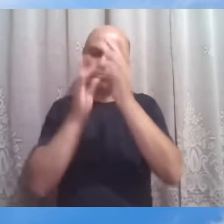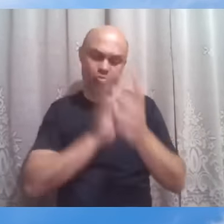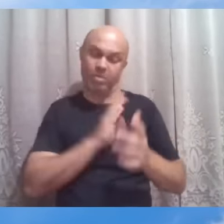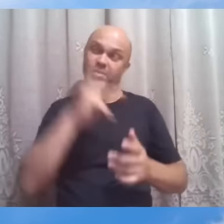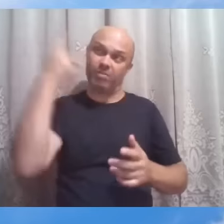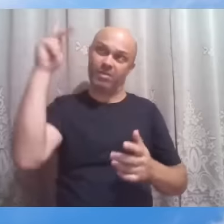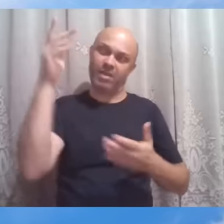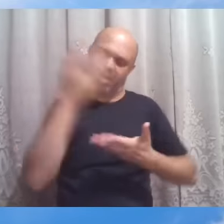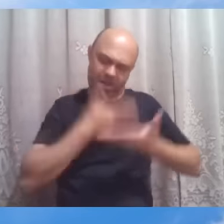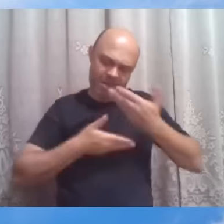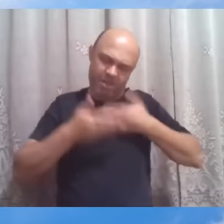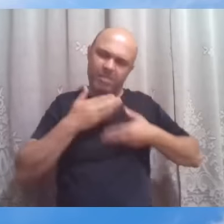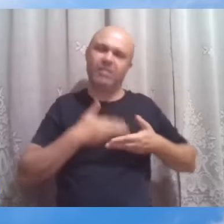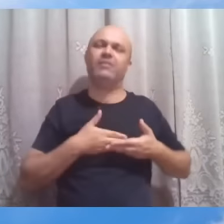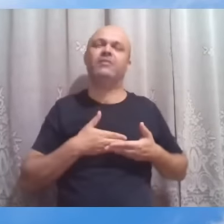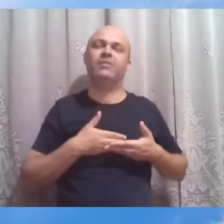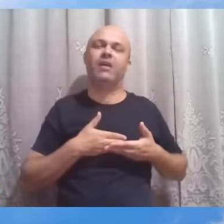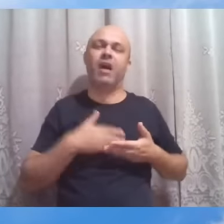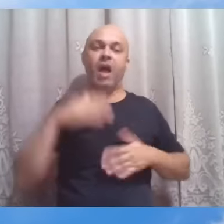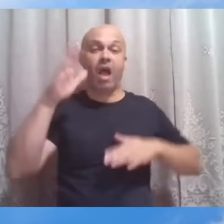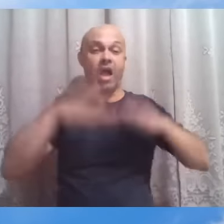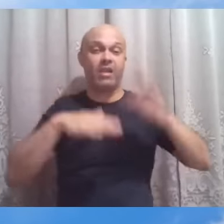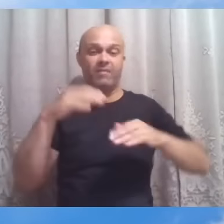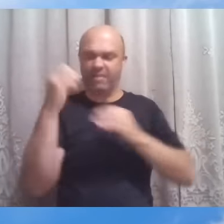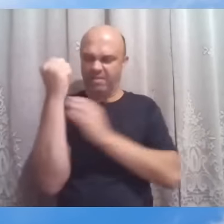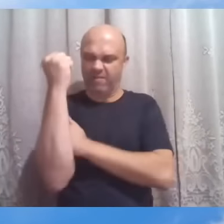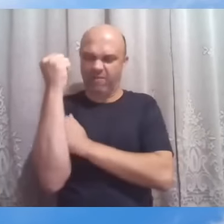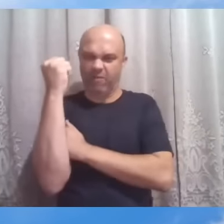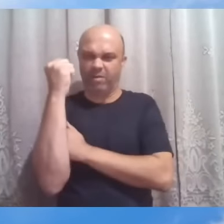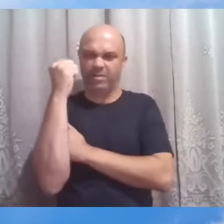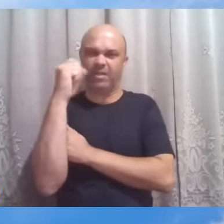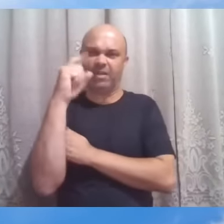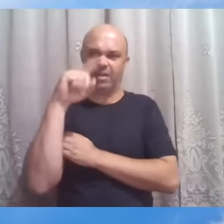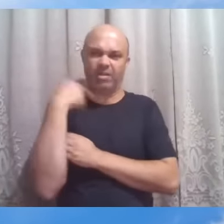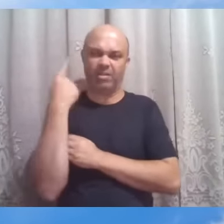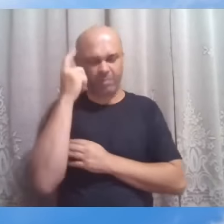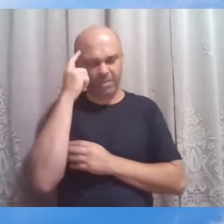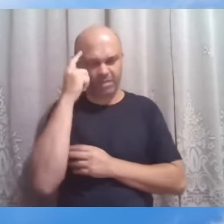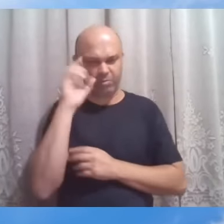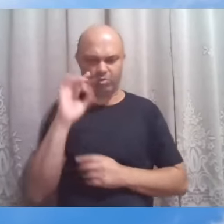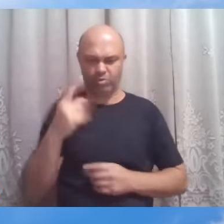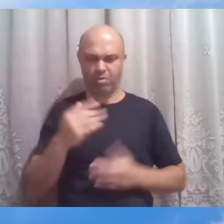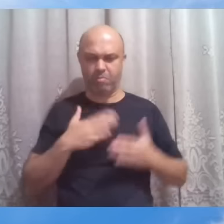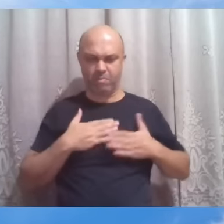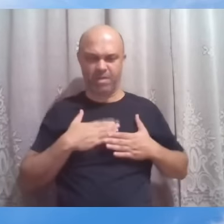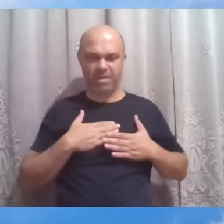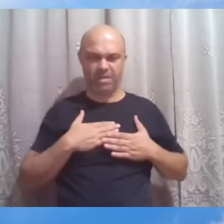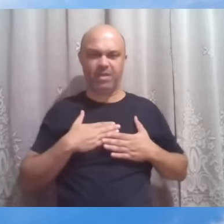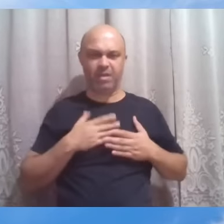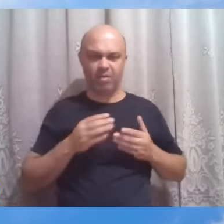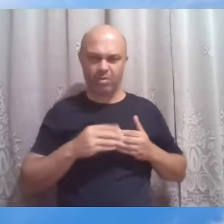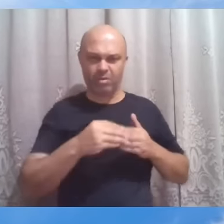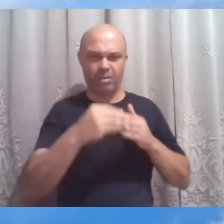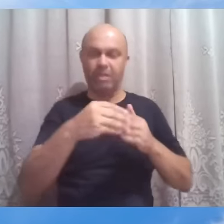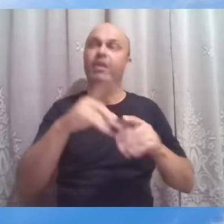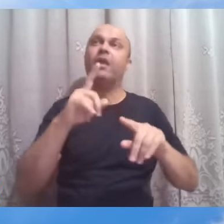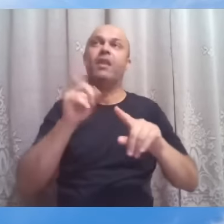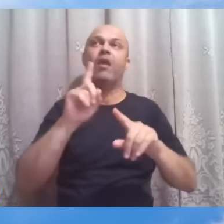A força que às vezes julgamos só nossa para seguir é a resposta dele atuando em nós.